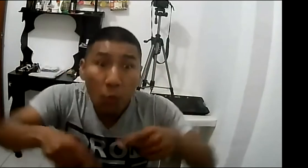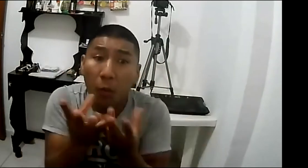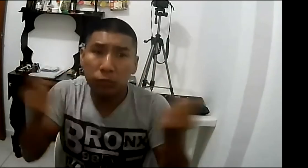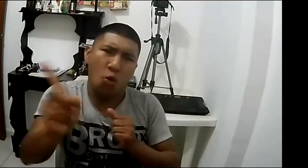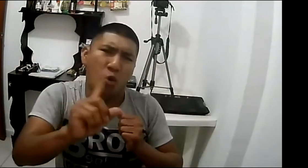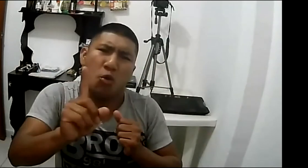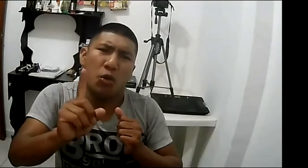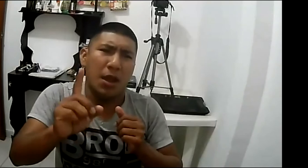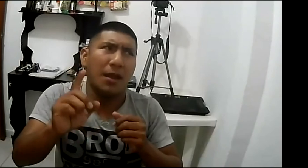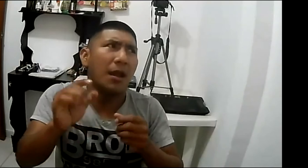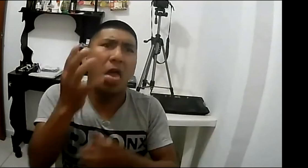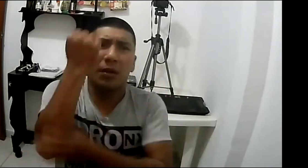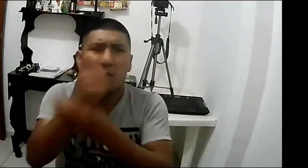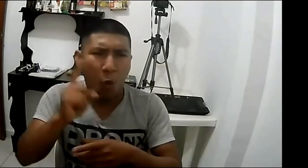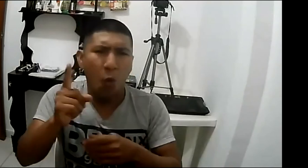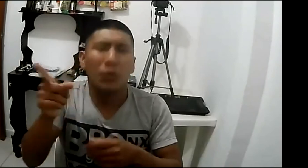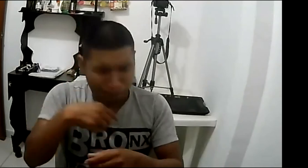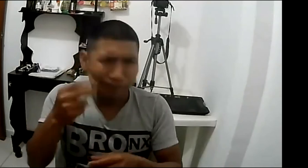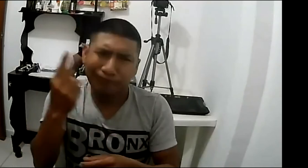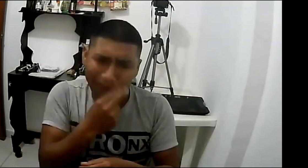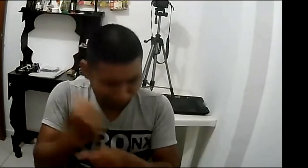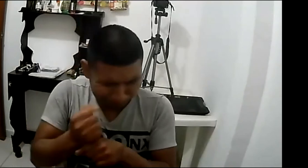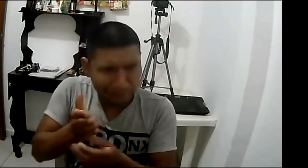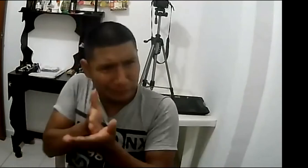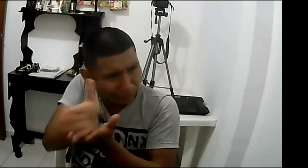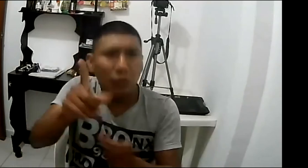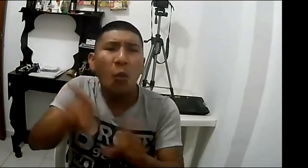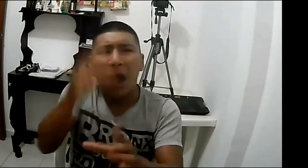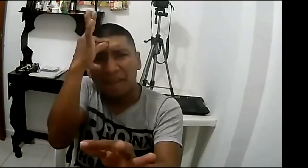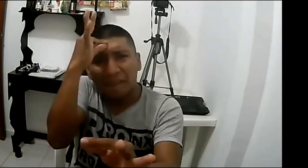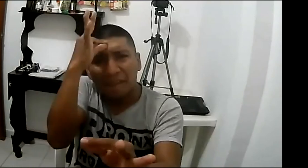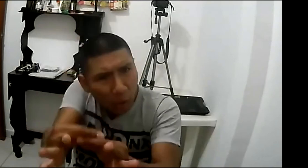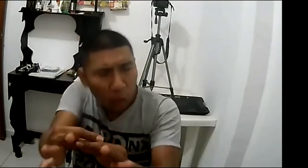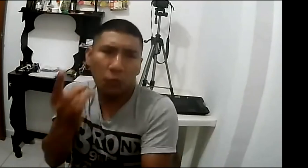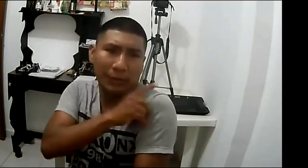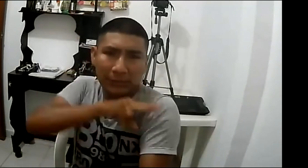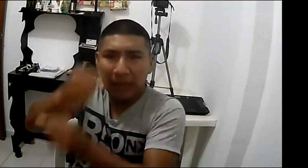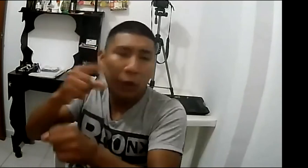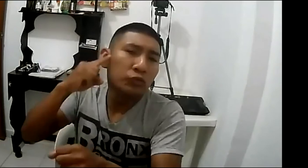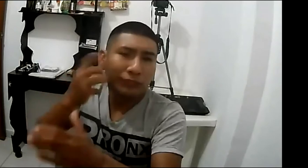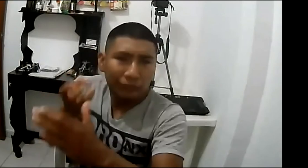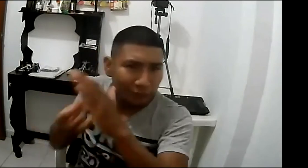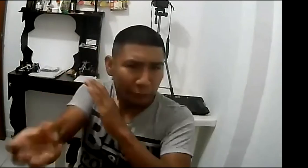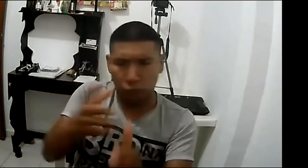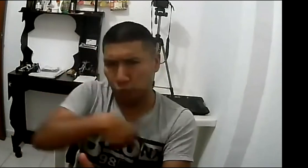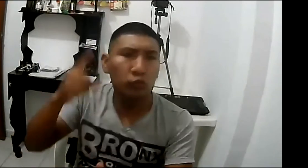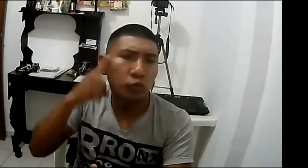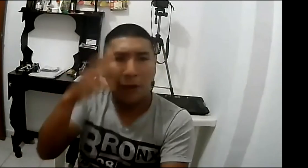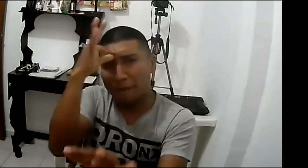Y, por ejemplo, hacerlo, yo sé que podemos comprometernos y podemos de alguna u otra forma